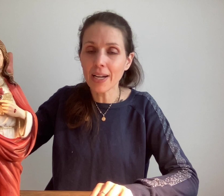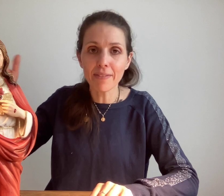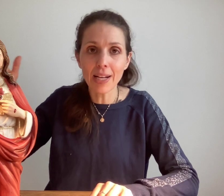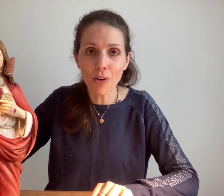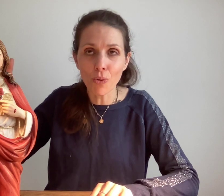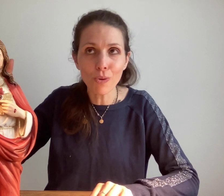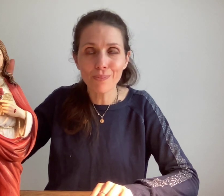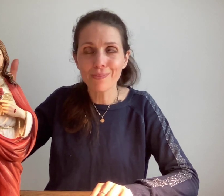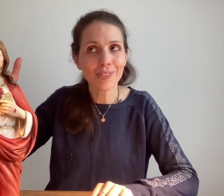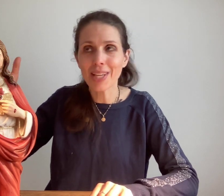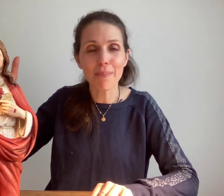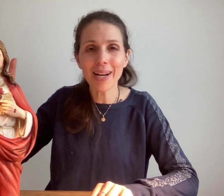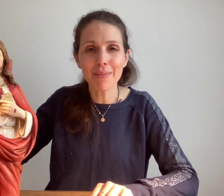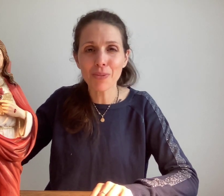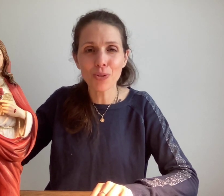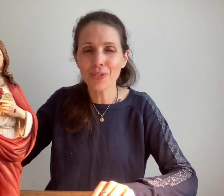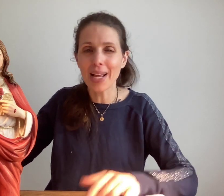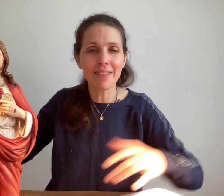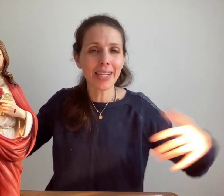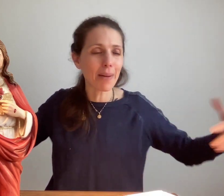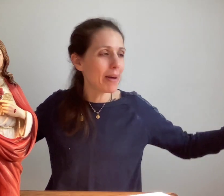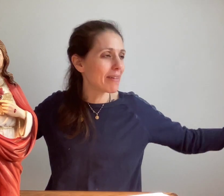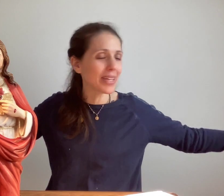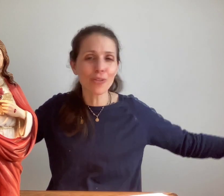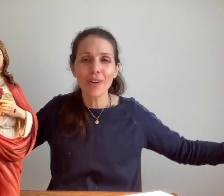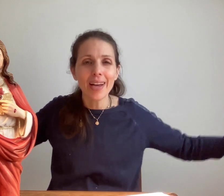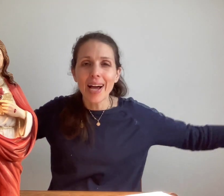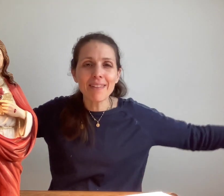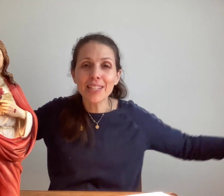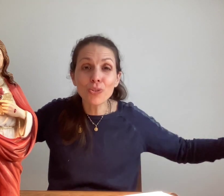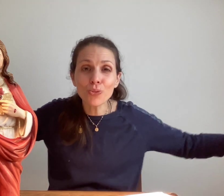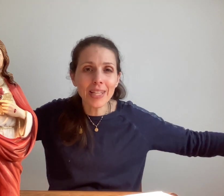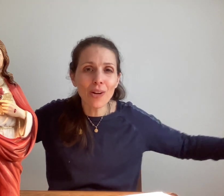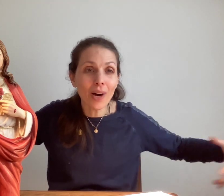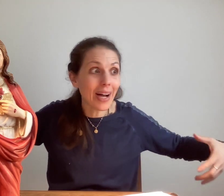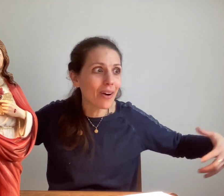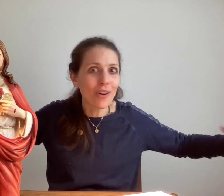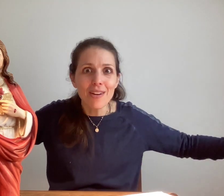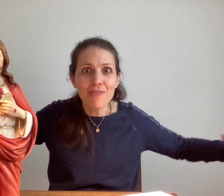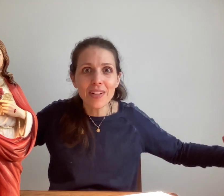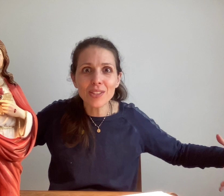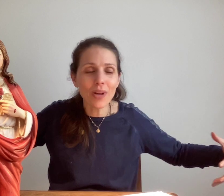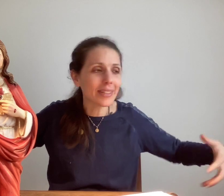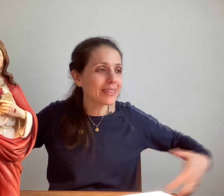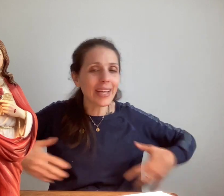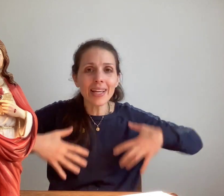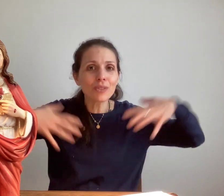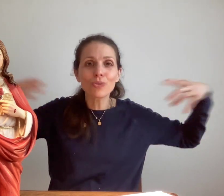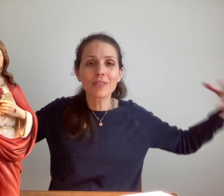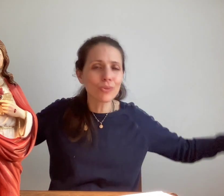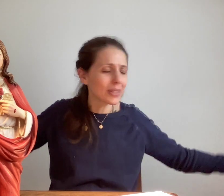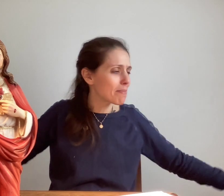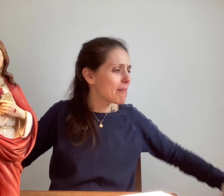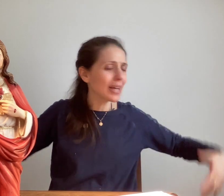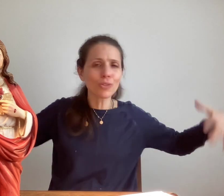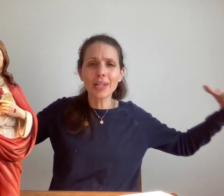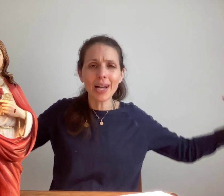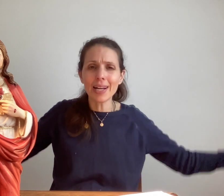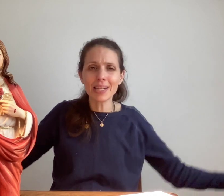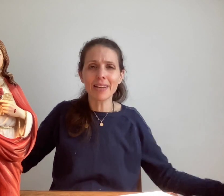arriver là-en-haut ce sera pas la même chose elle ne viendra pas avec tout ce qu'elle aura fait sur la terre toutes ces mères de grâce elle